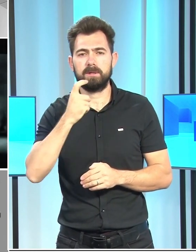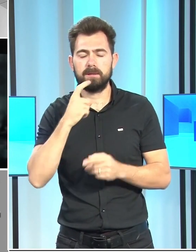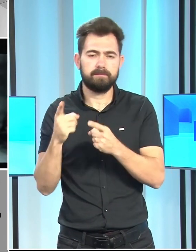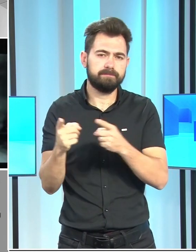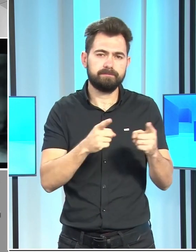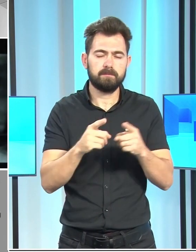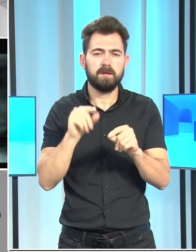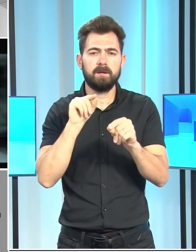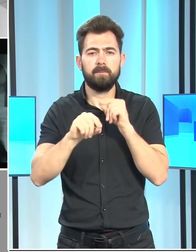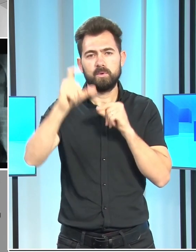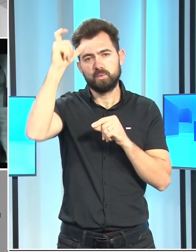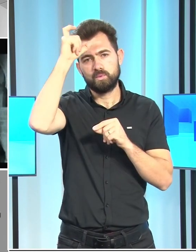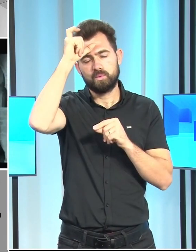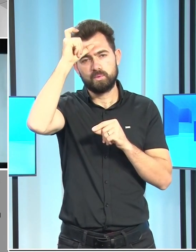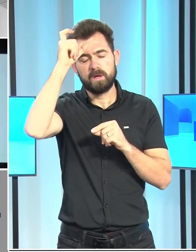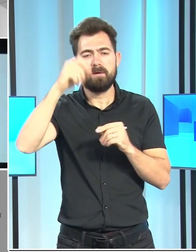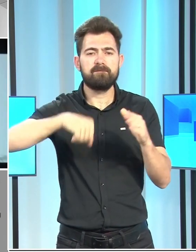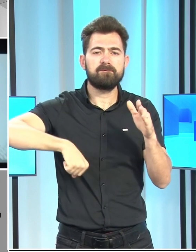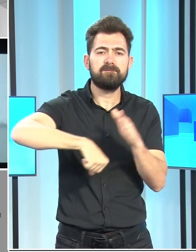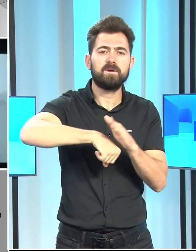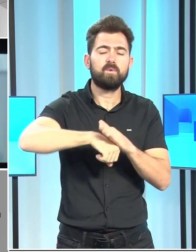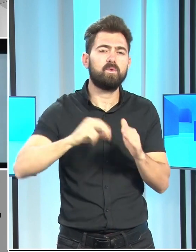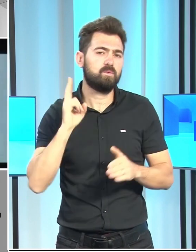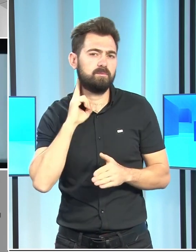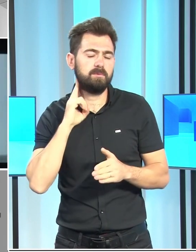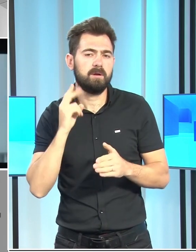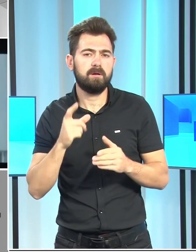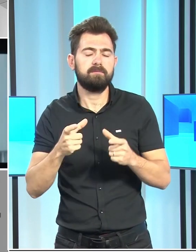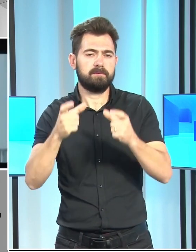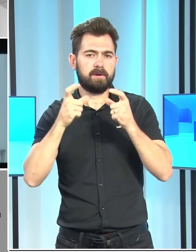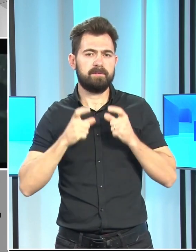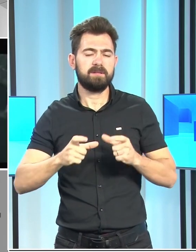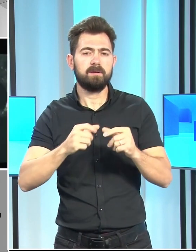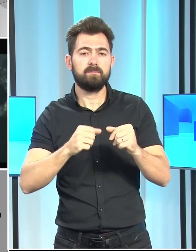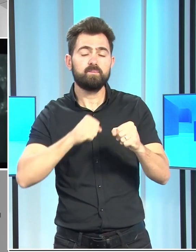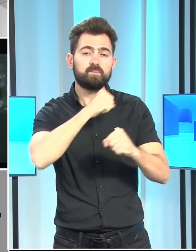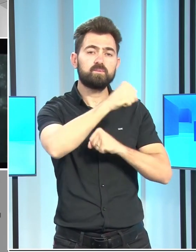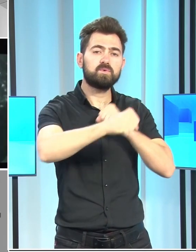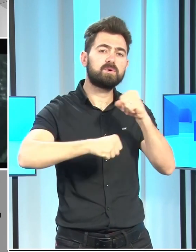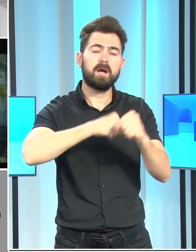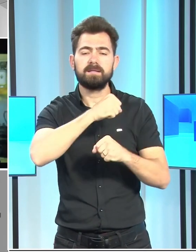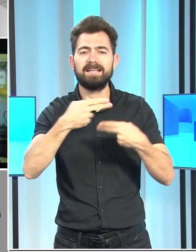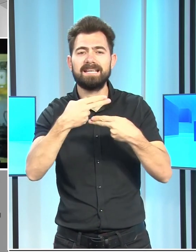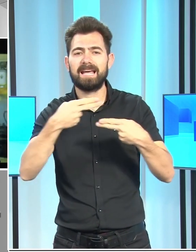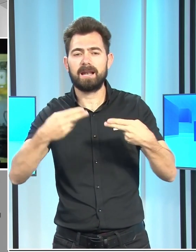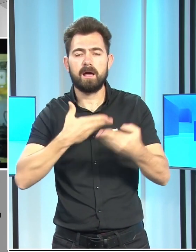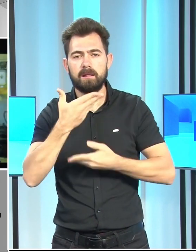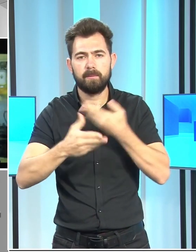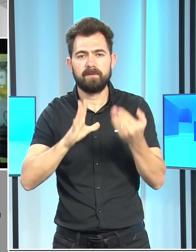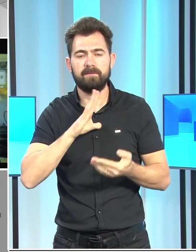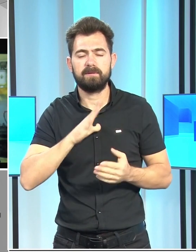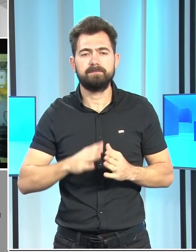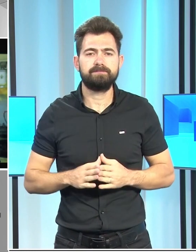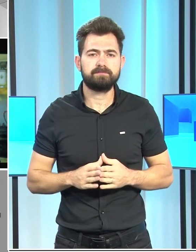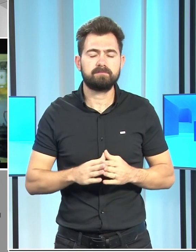Kıbrıslı Türklerin futbol kulüpleri aracılığıyla direniş ve mücadele öykülerini anlatıyor.